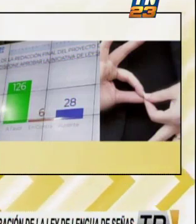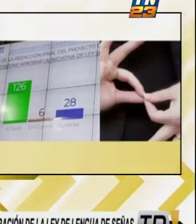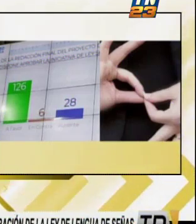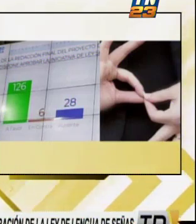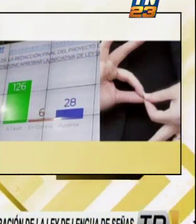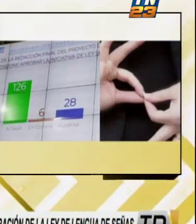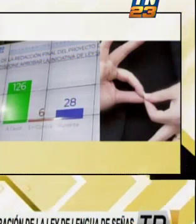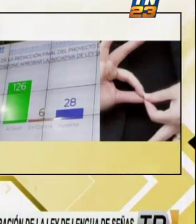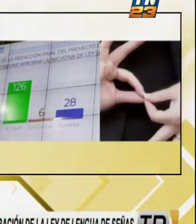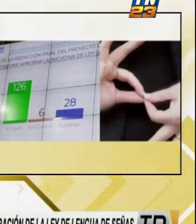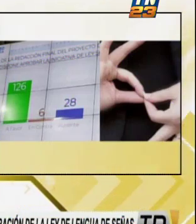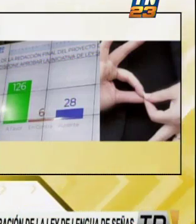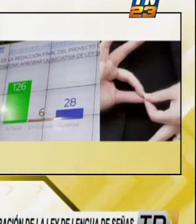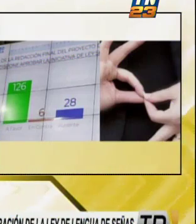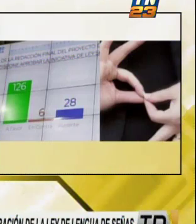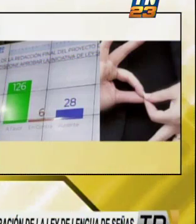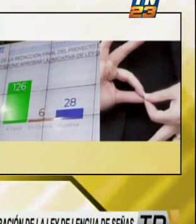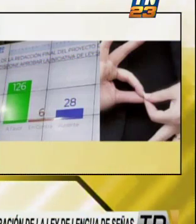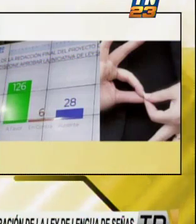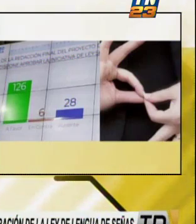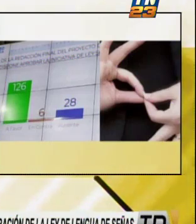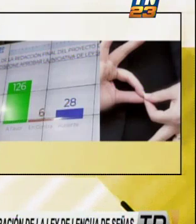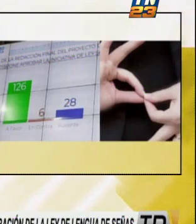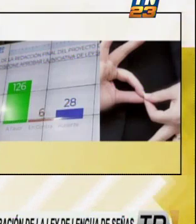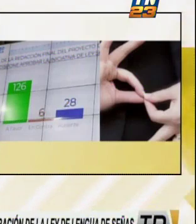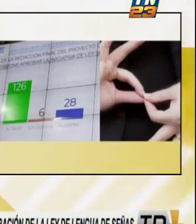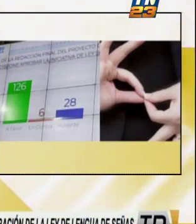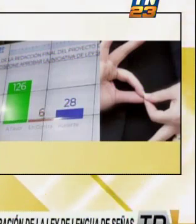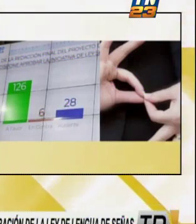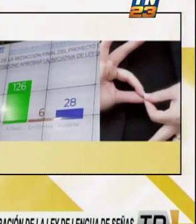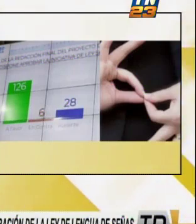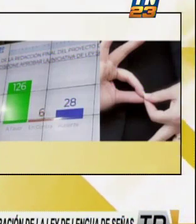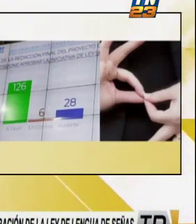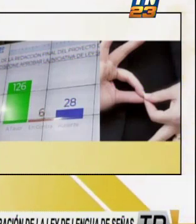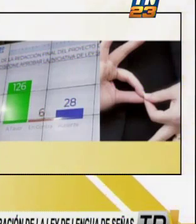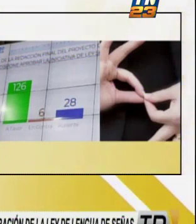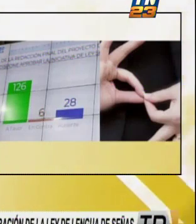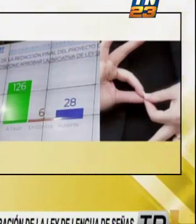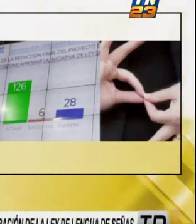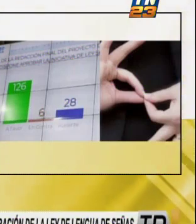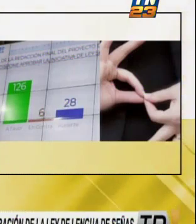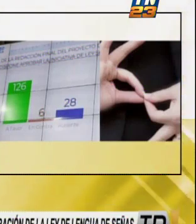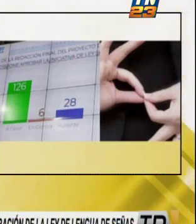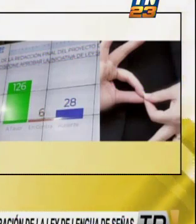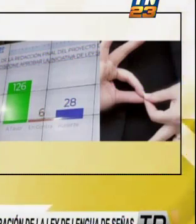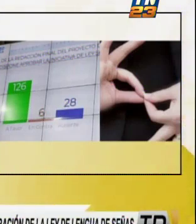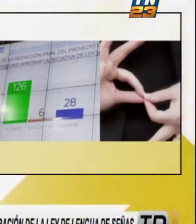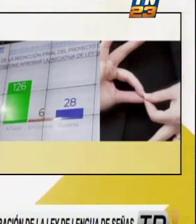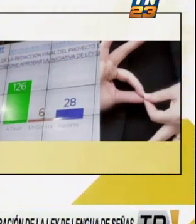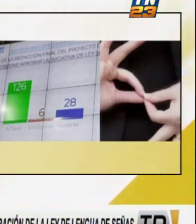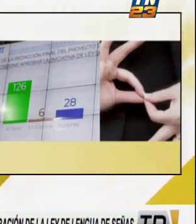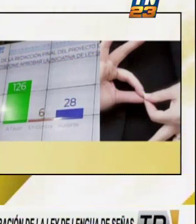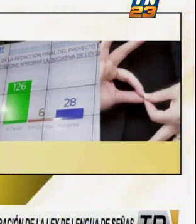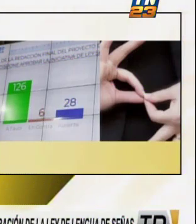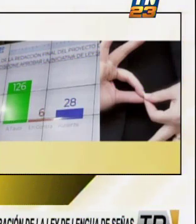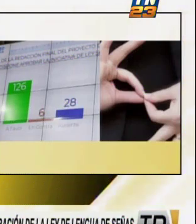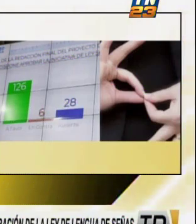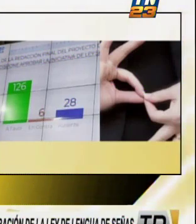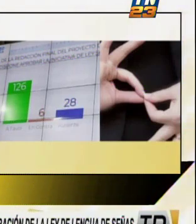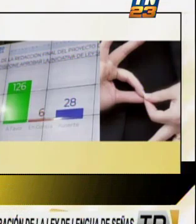Castillo refirió que están a la expectativa de la cartera educativa, y es por ello que avalan la aprobación de este tipo de normativa